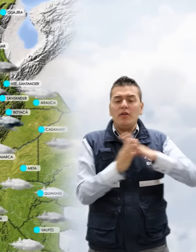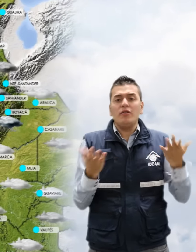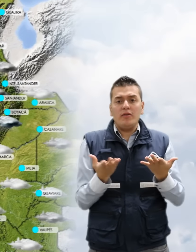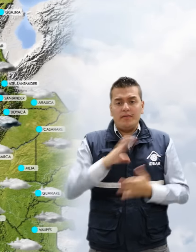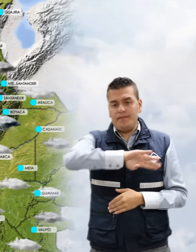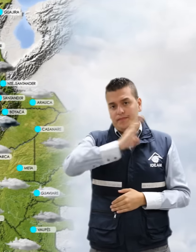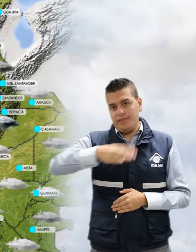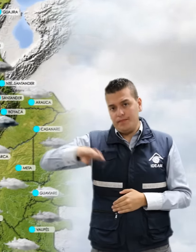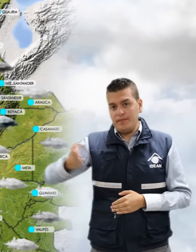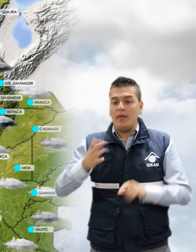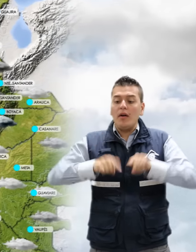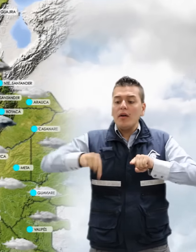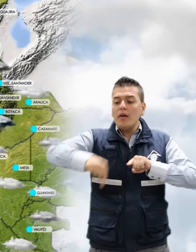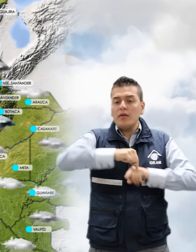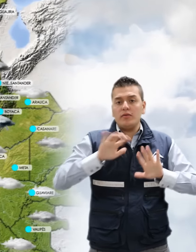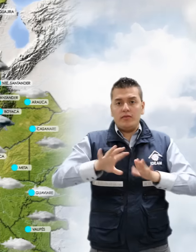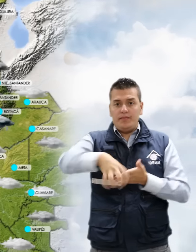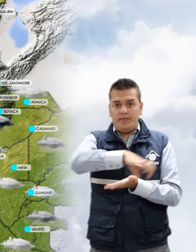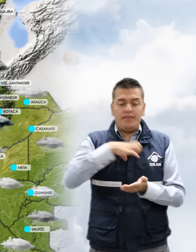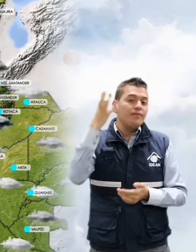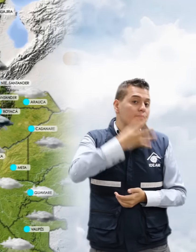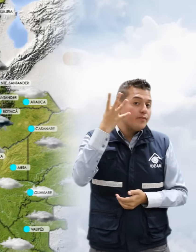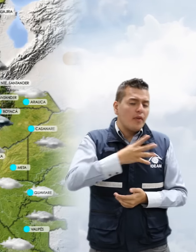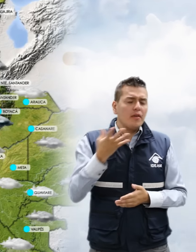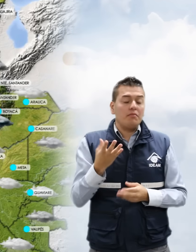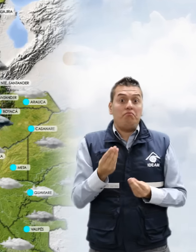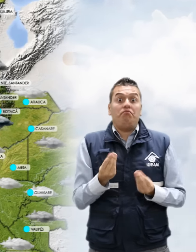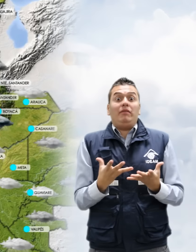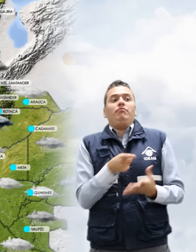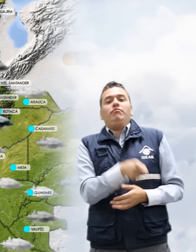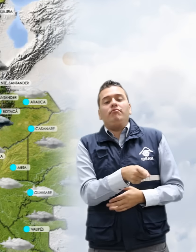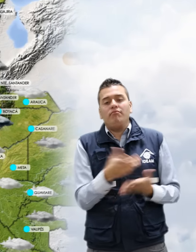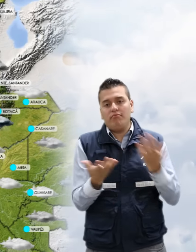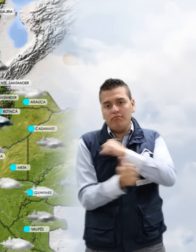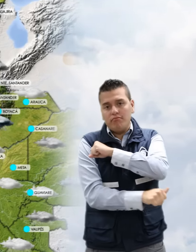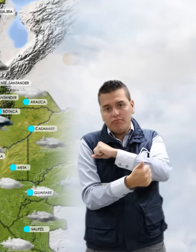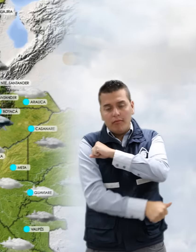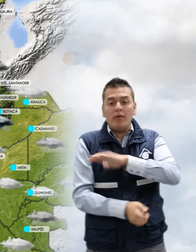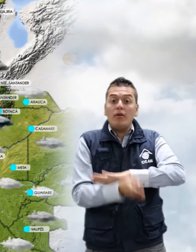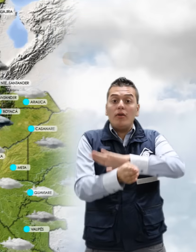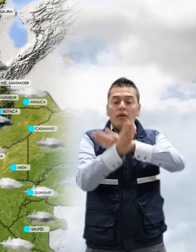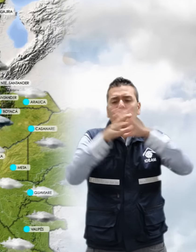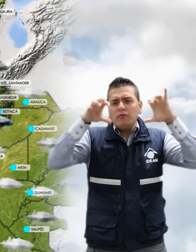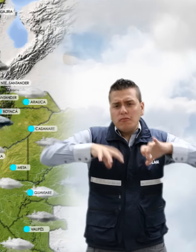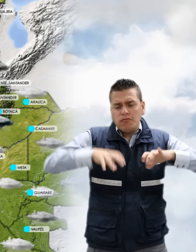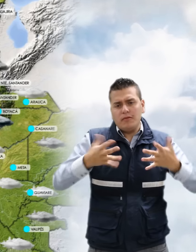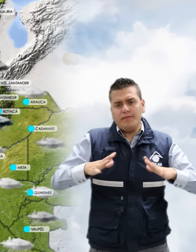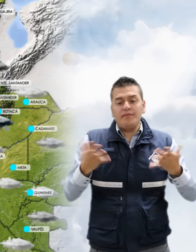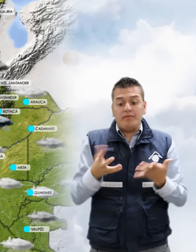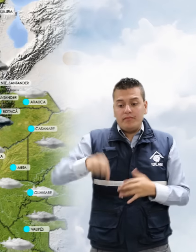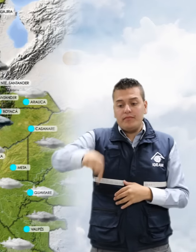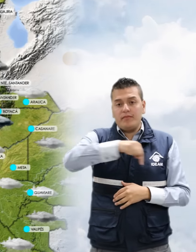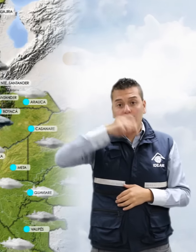Antioquia, también en sectores de los Santanderes se activarán en el departamento de Boyacá y continuarán las lluvias ligeras en amplios sectores